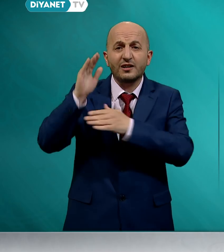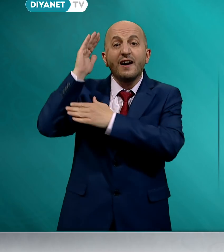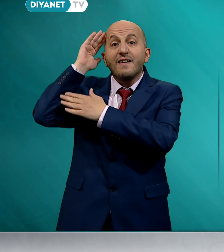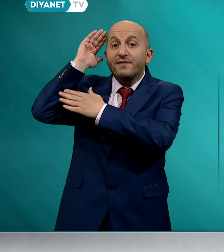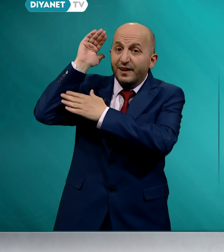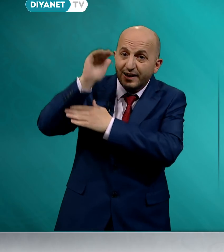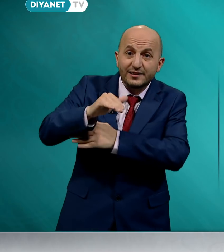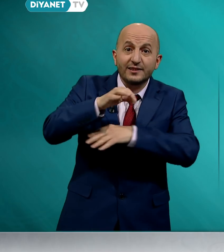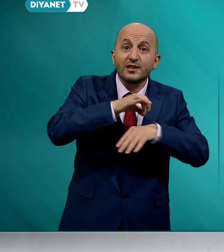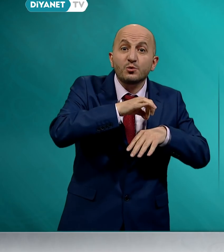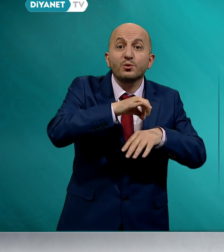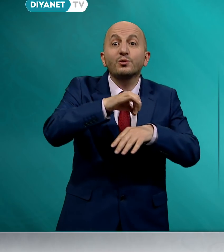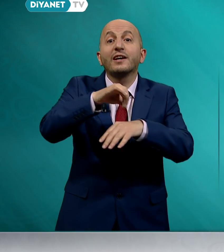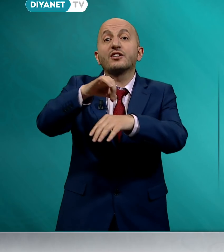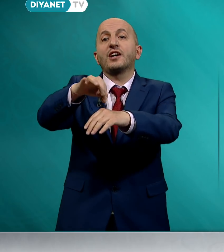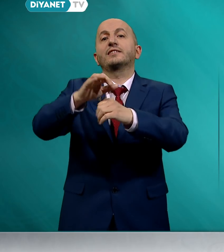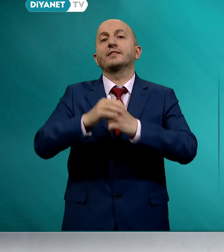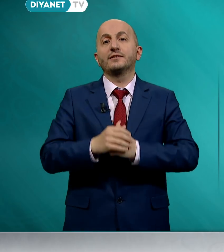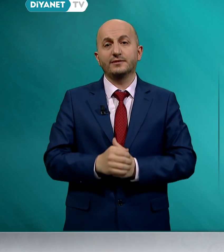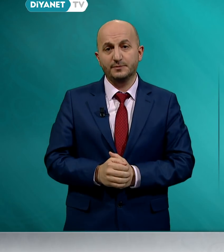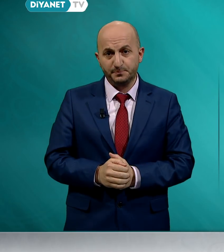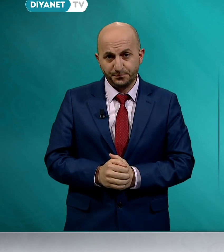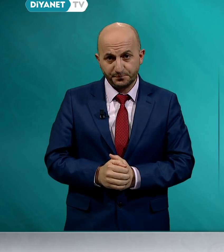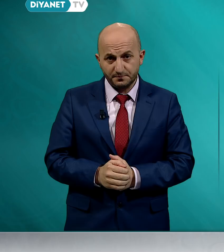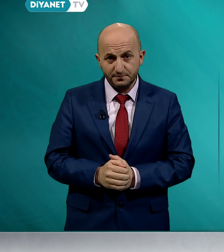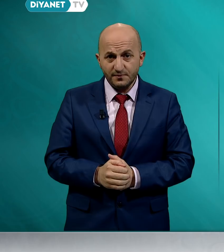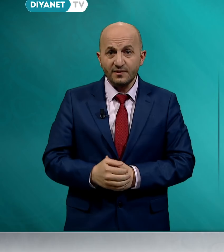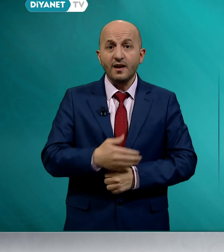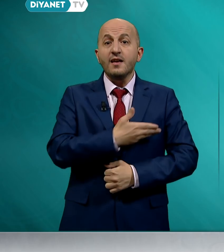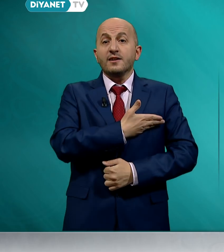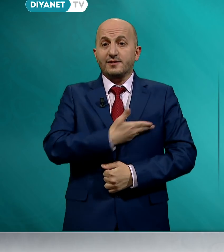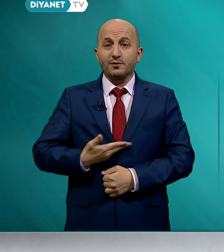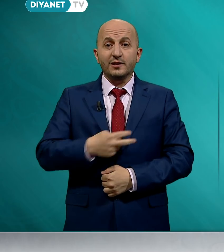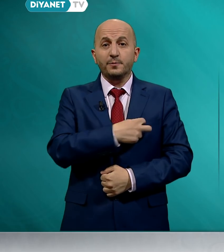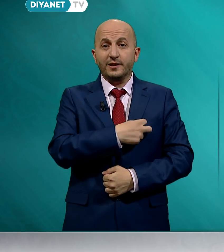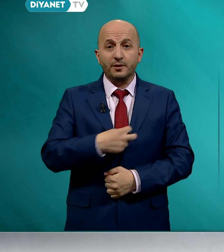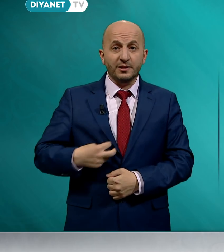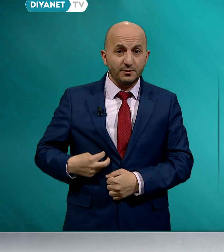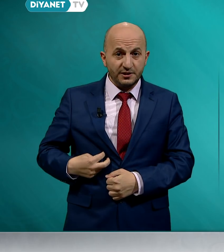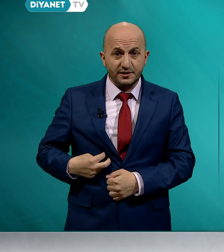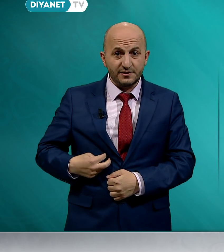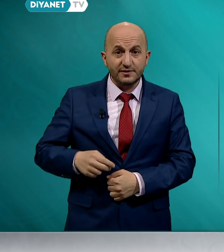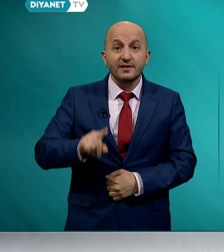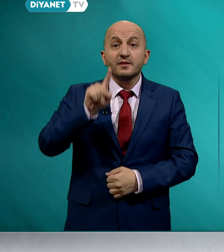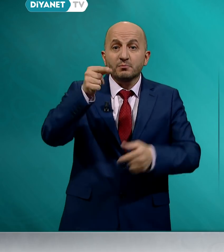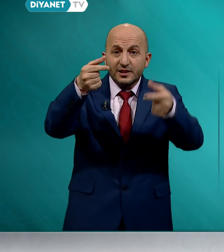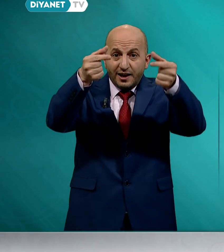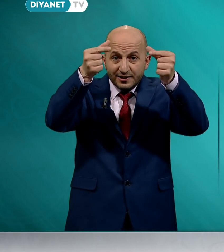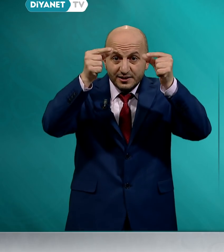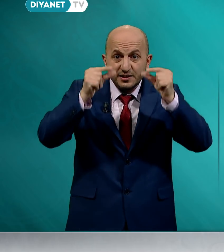felakete sürükleyecektir. Sevgili Peygamberimiz, bir hadis